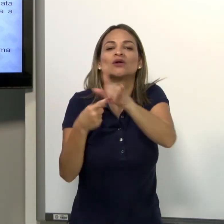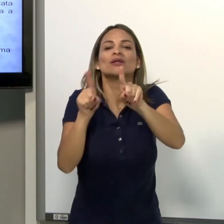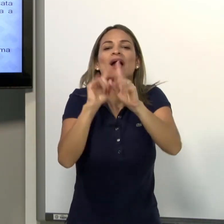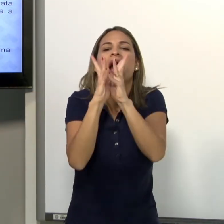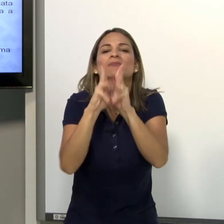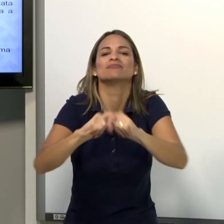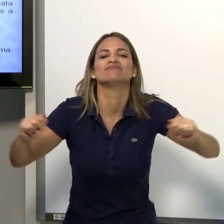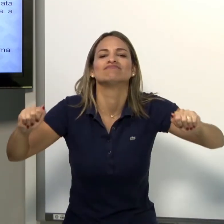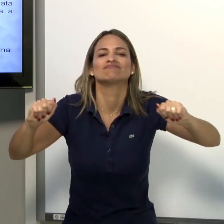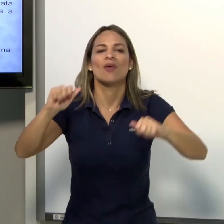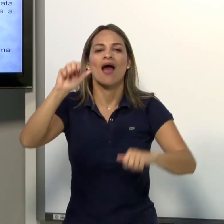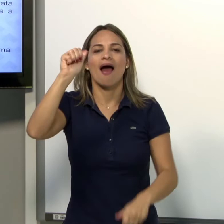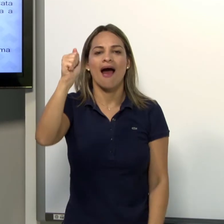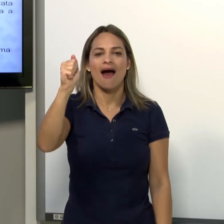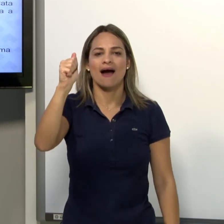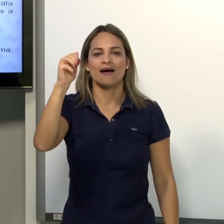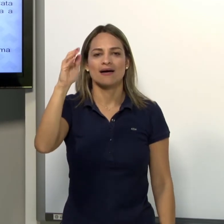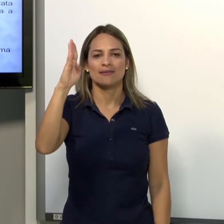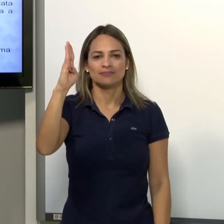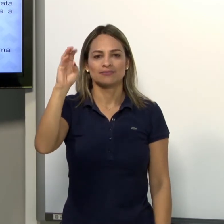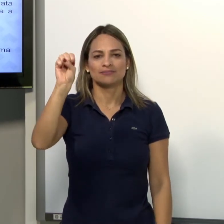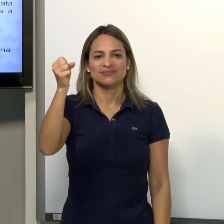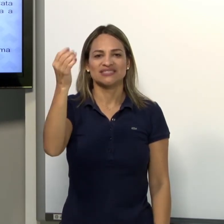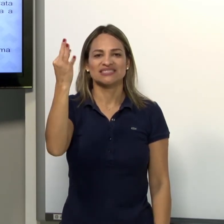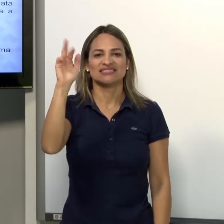objeto de forma abstrata.